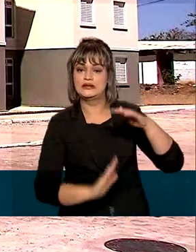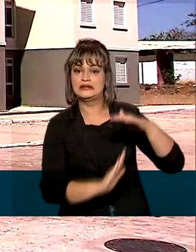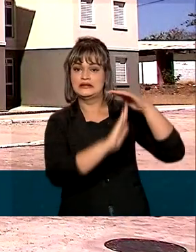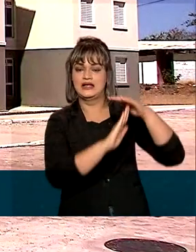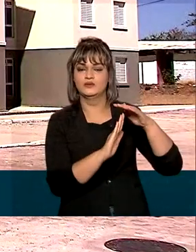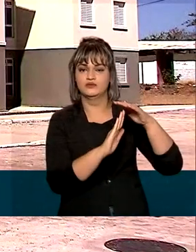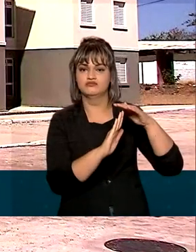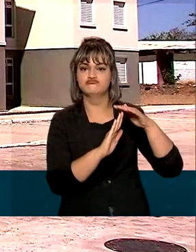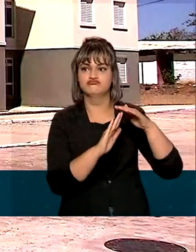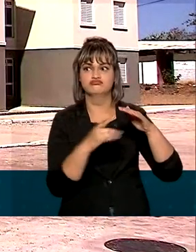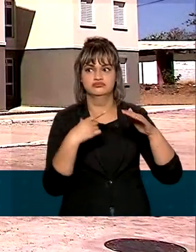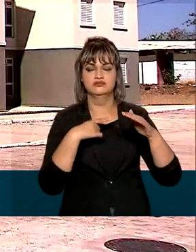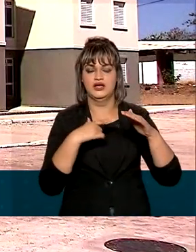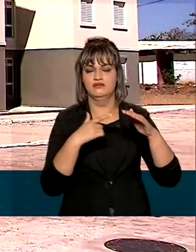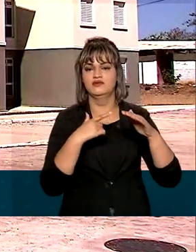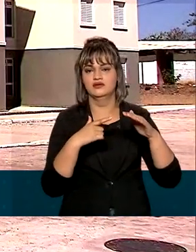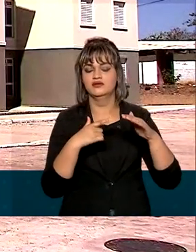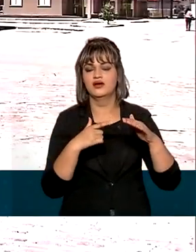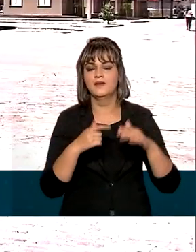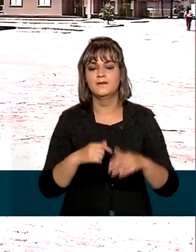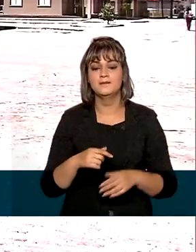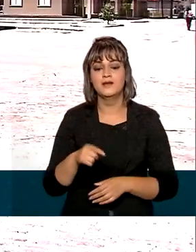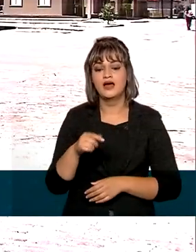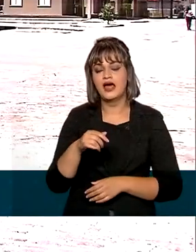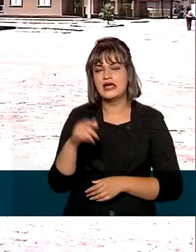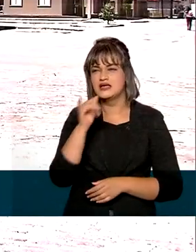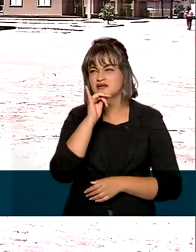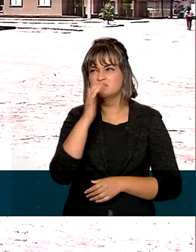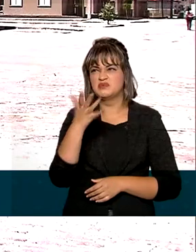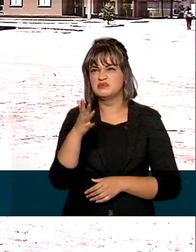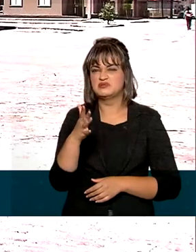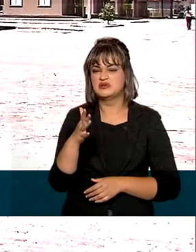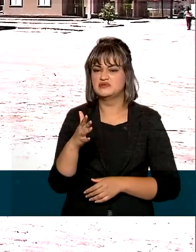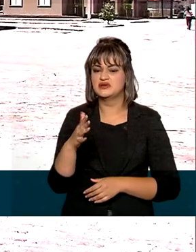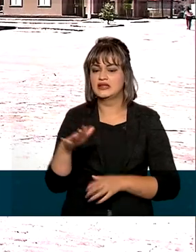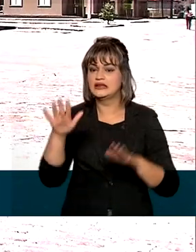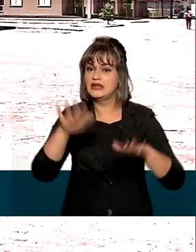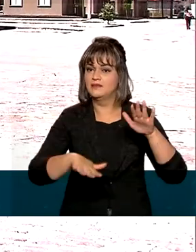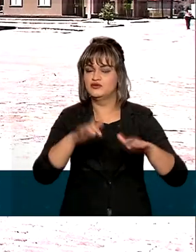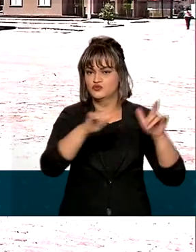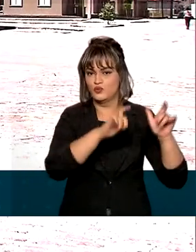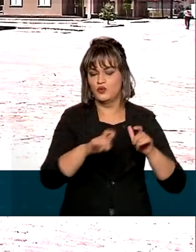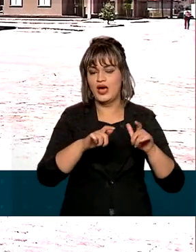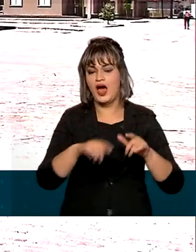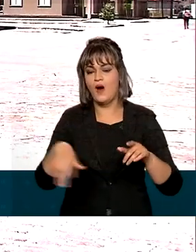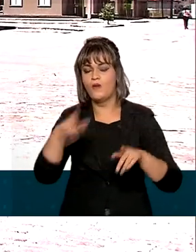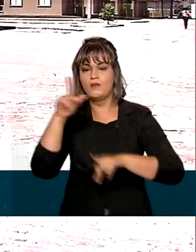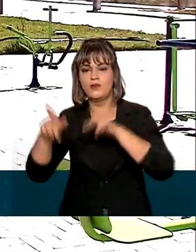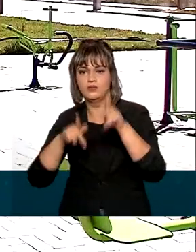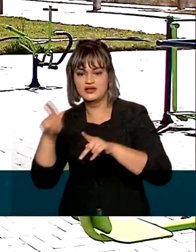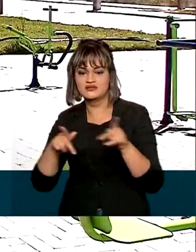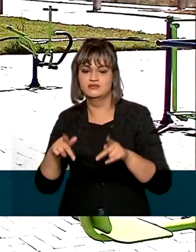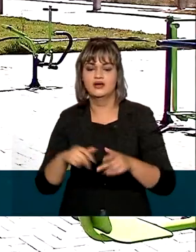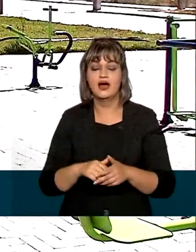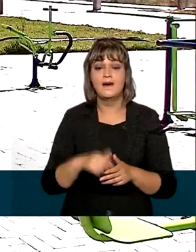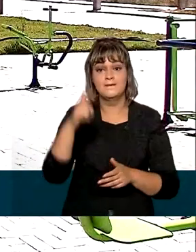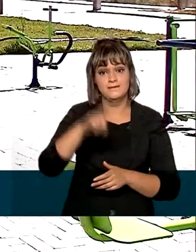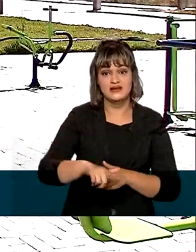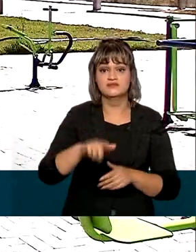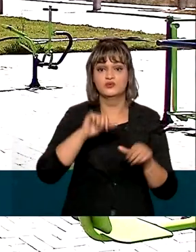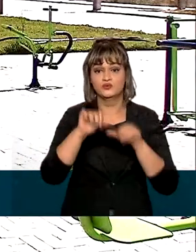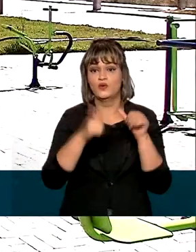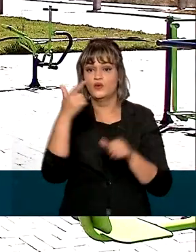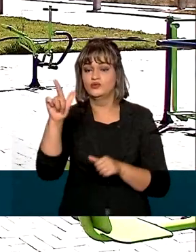dos imóveis enquadrados em habitação popular. O aumento varia de acordo com a região e o tamanho da população. Também